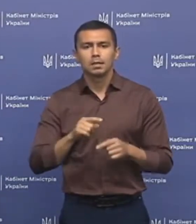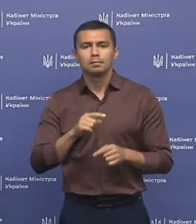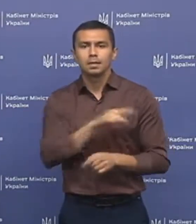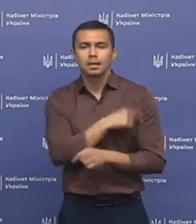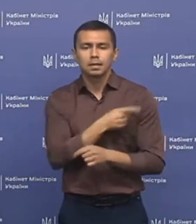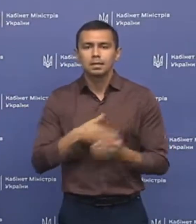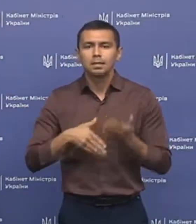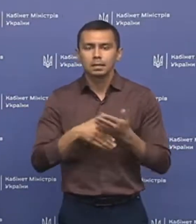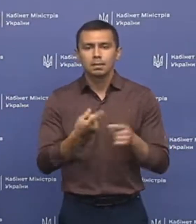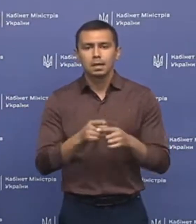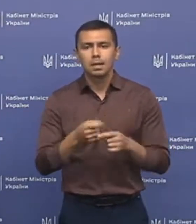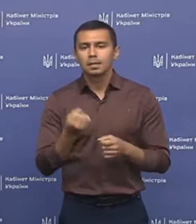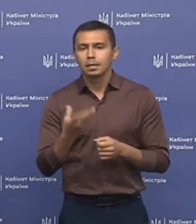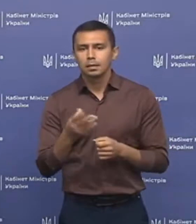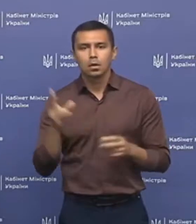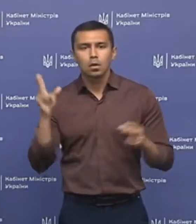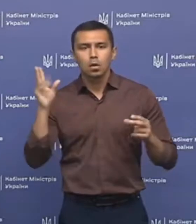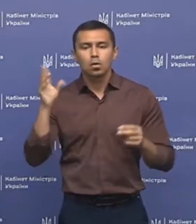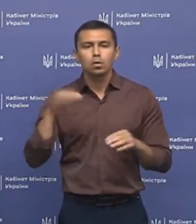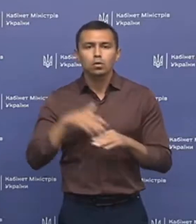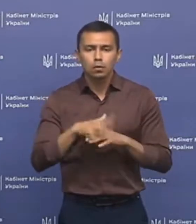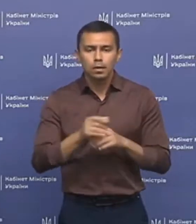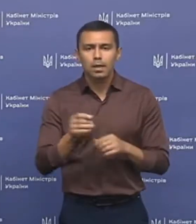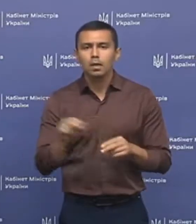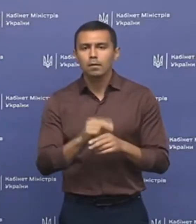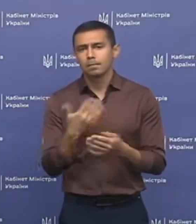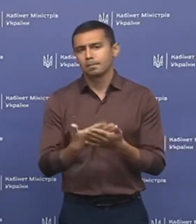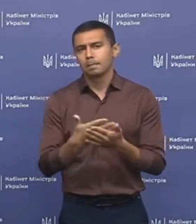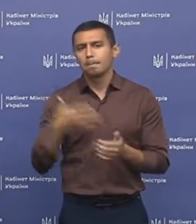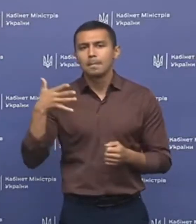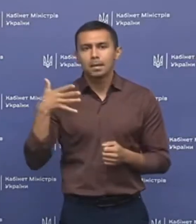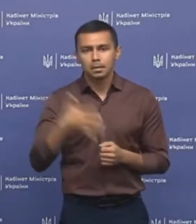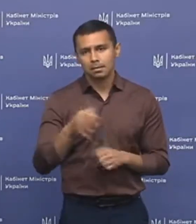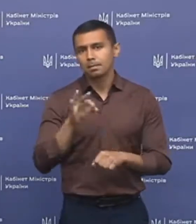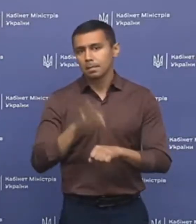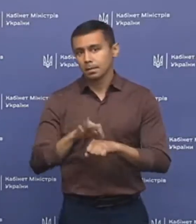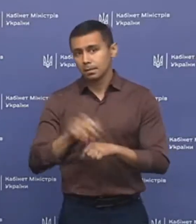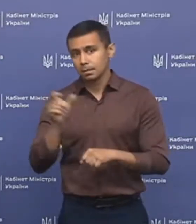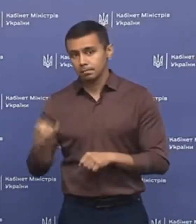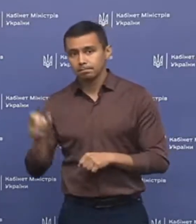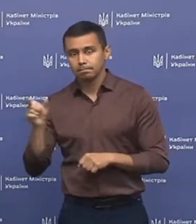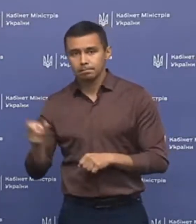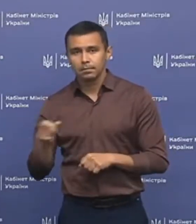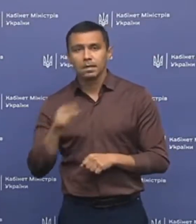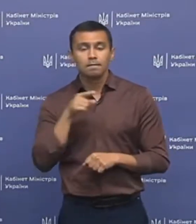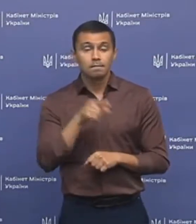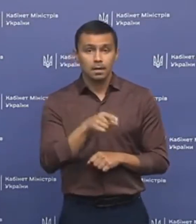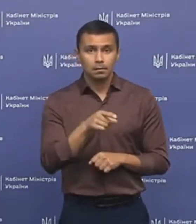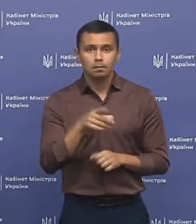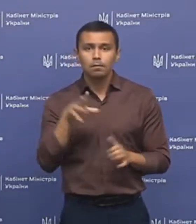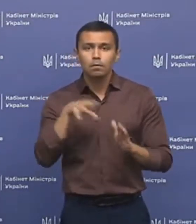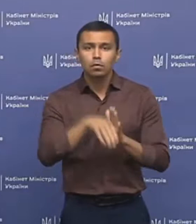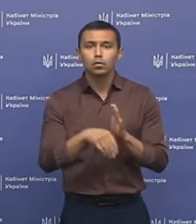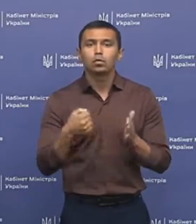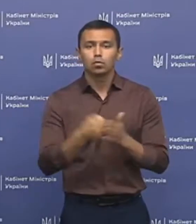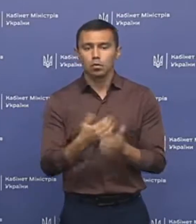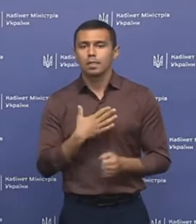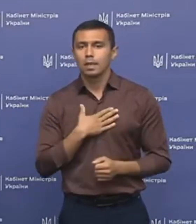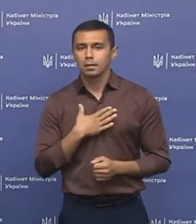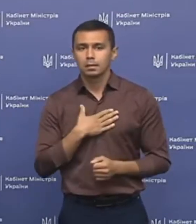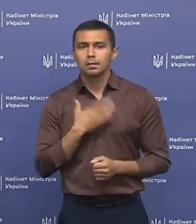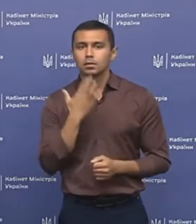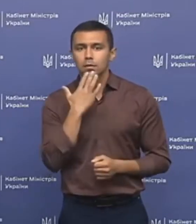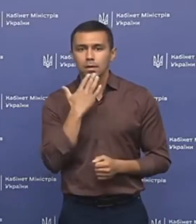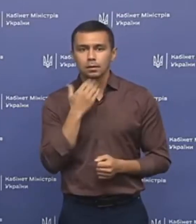засоб, ця кількість розрахована для лікування близько 5 тисяч пацієнтів. Він входить до наших